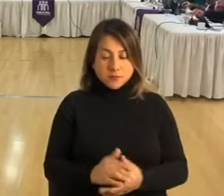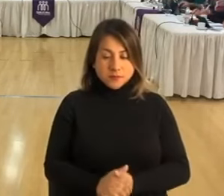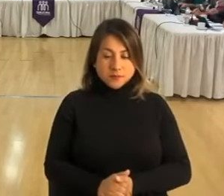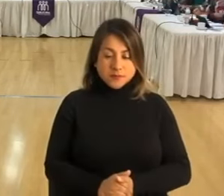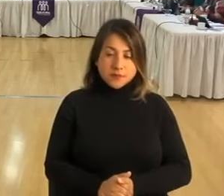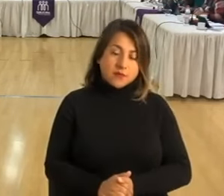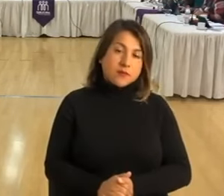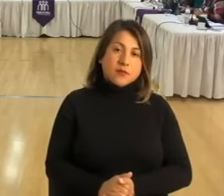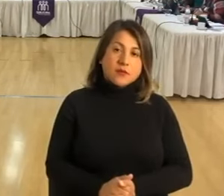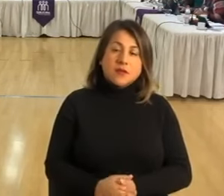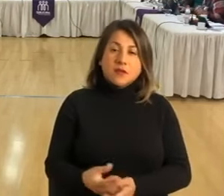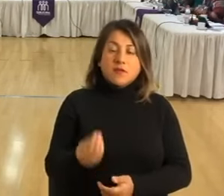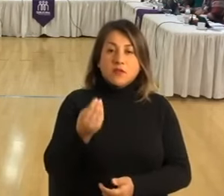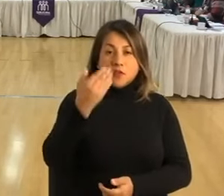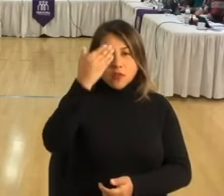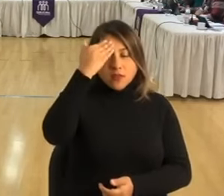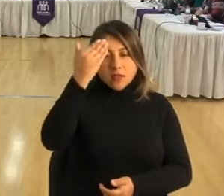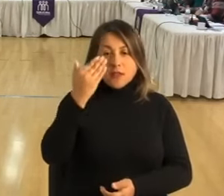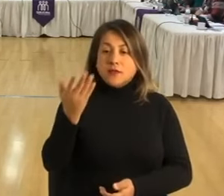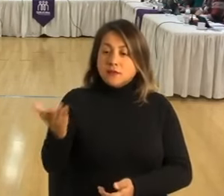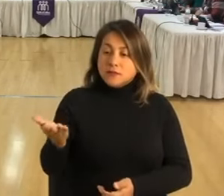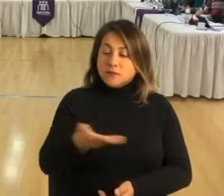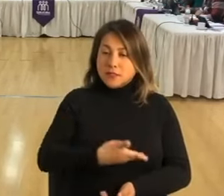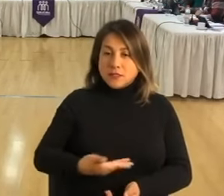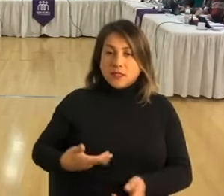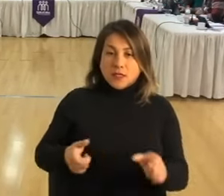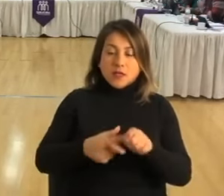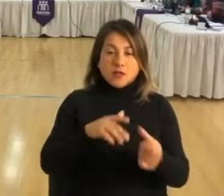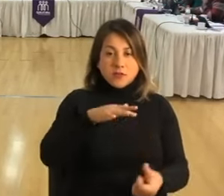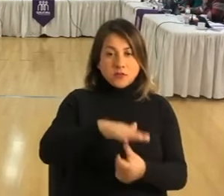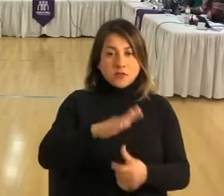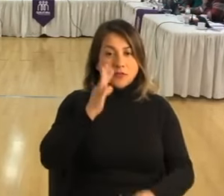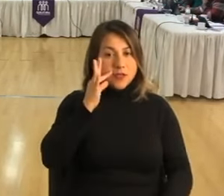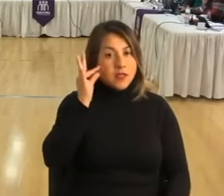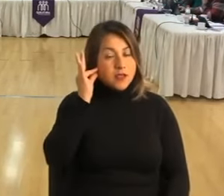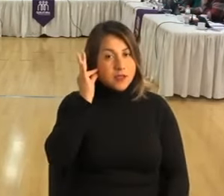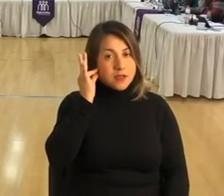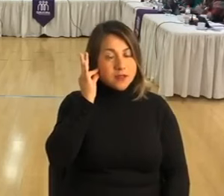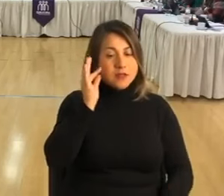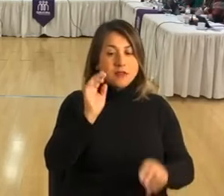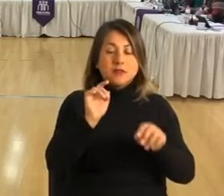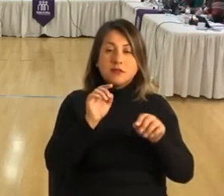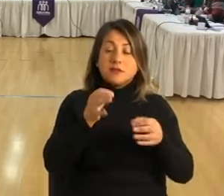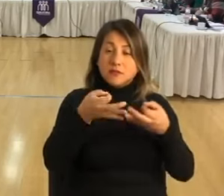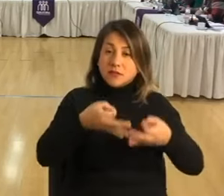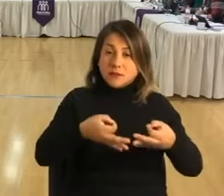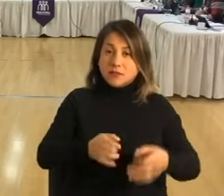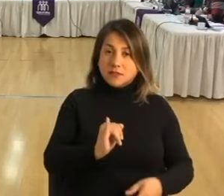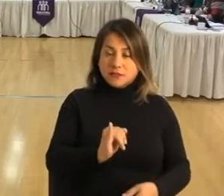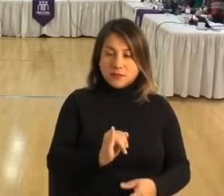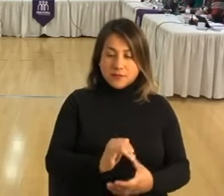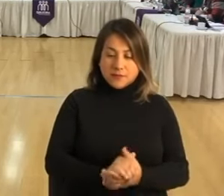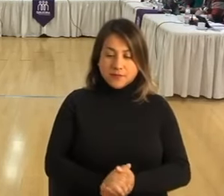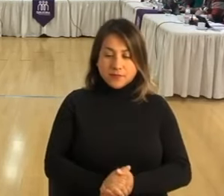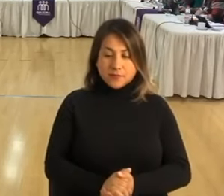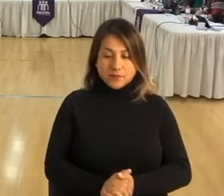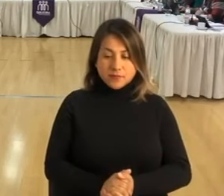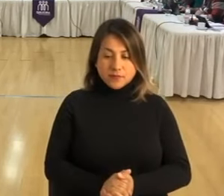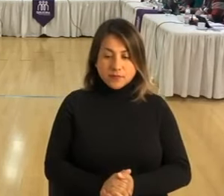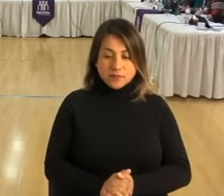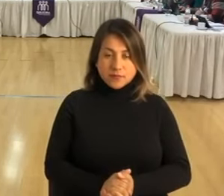Buenos días, señora presidenta, concejales, concejales. En relación a eso, efectivamente, eso es así. Pero